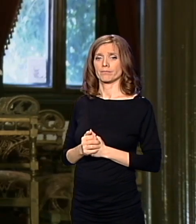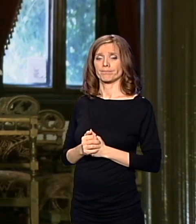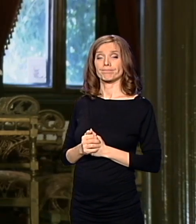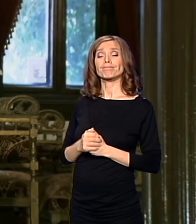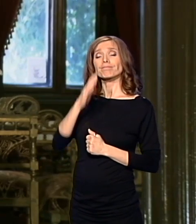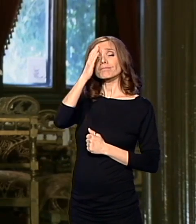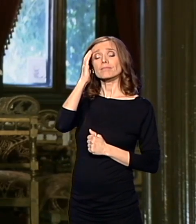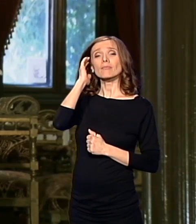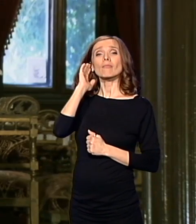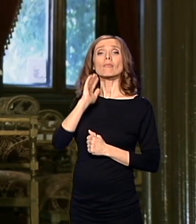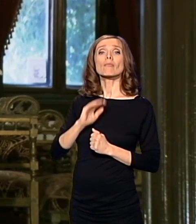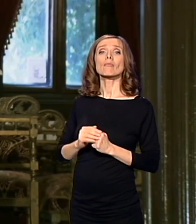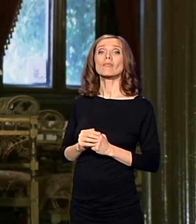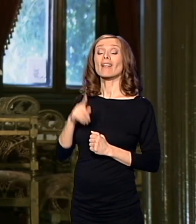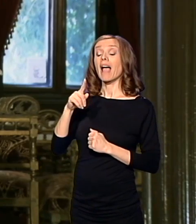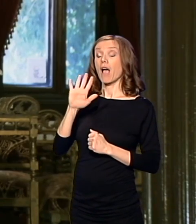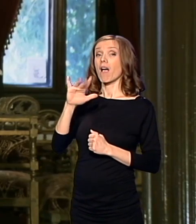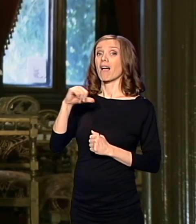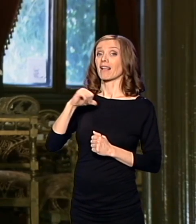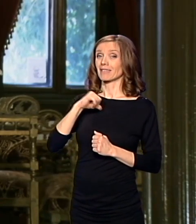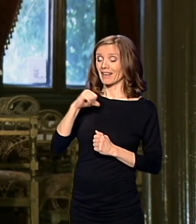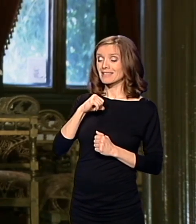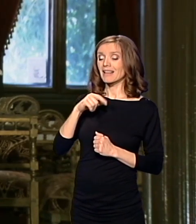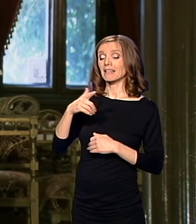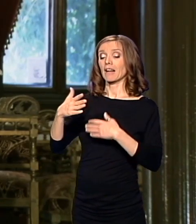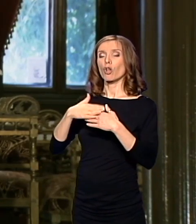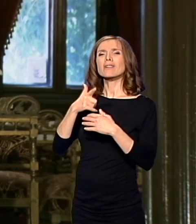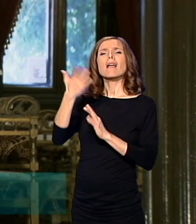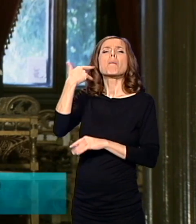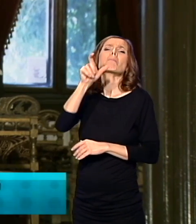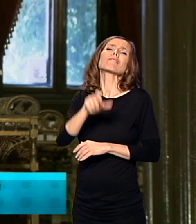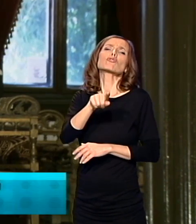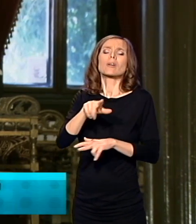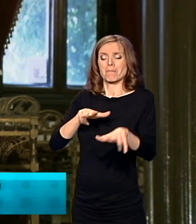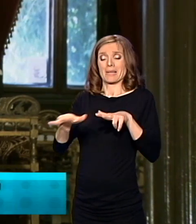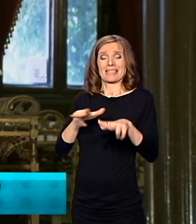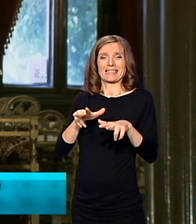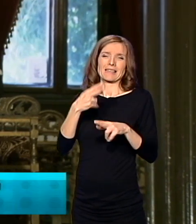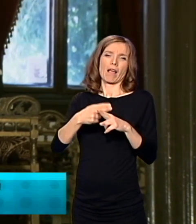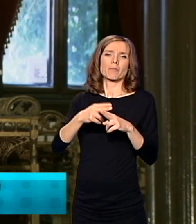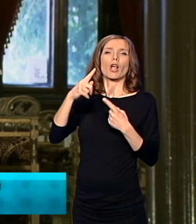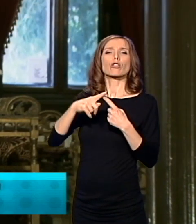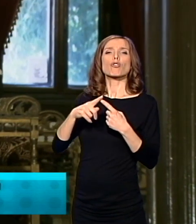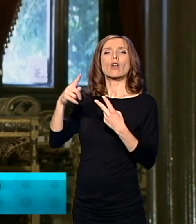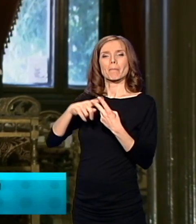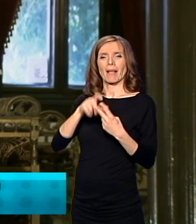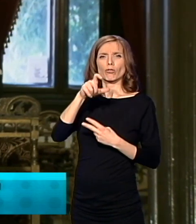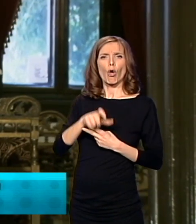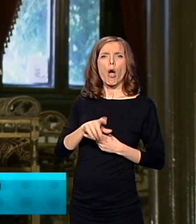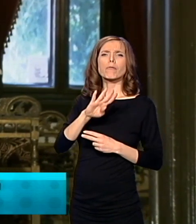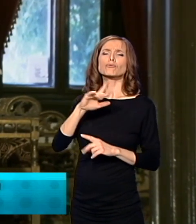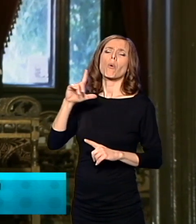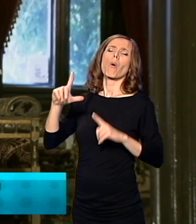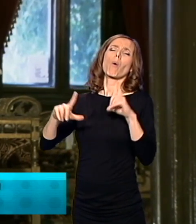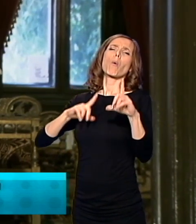Posebno je interesantan taj odnos bivšeg ministra Toše Petkovića, koji se razbrškario,